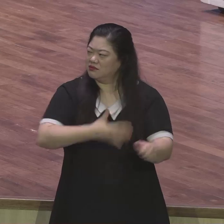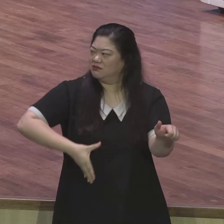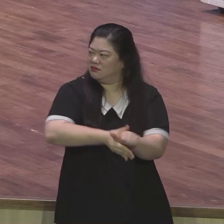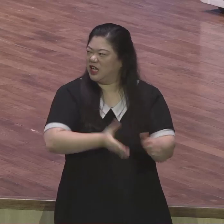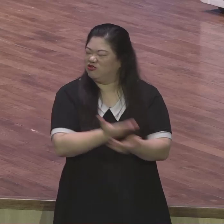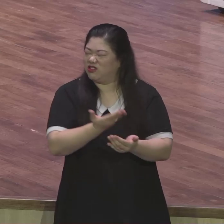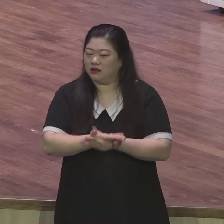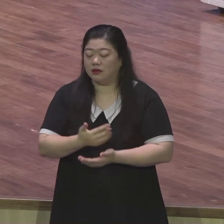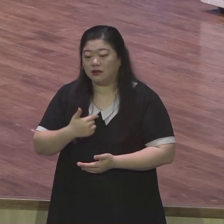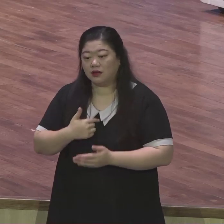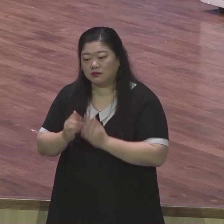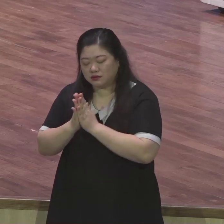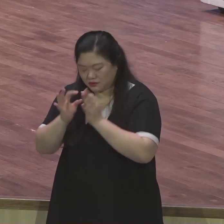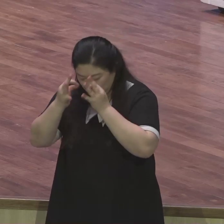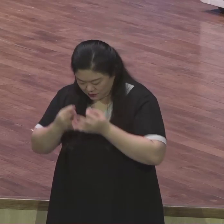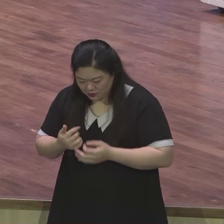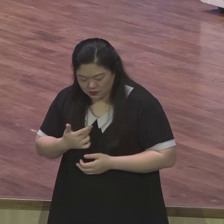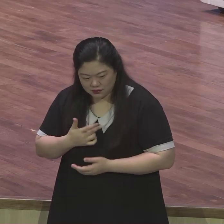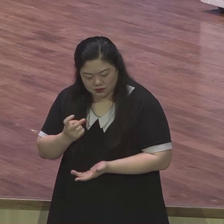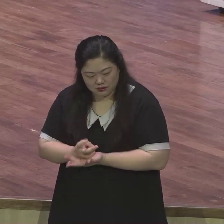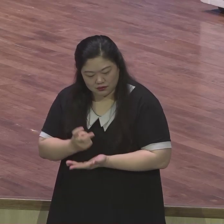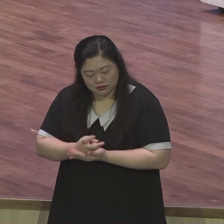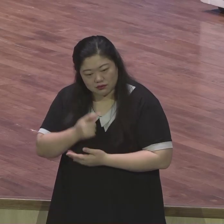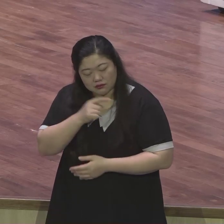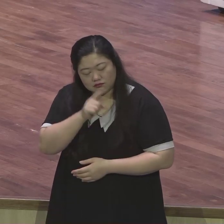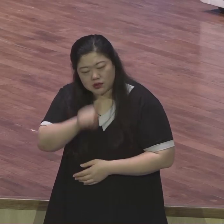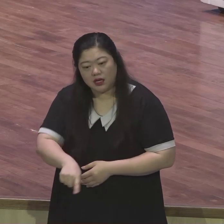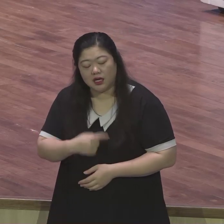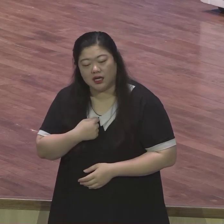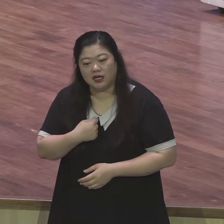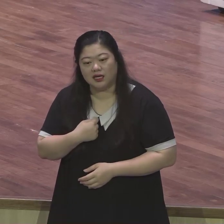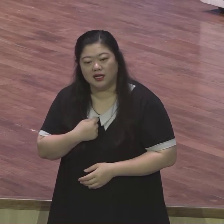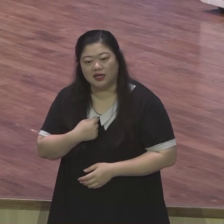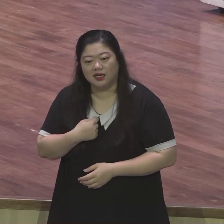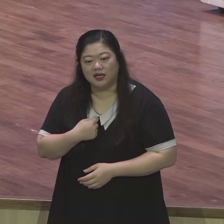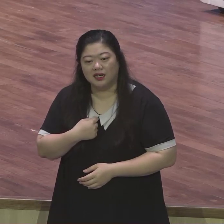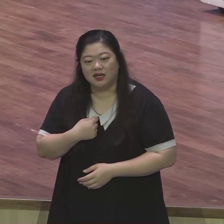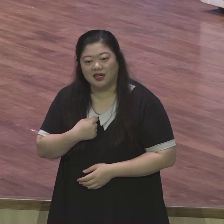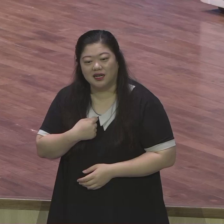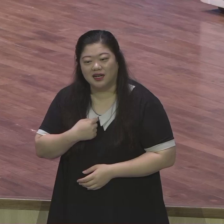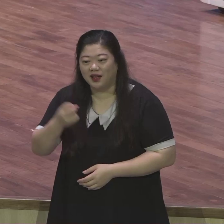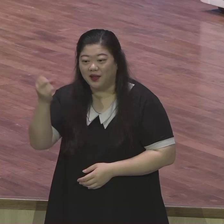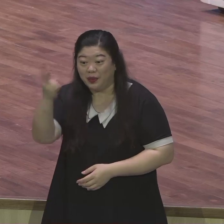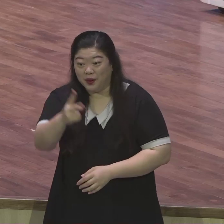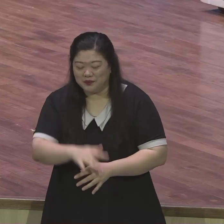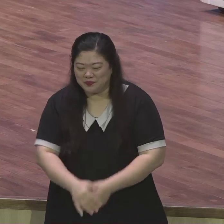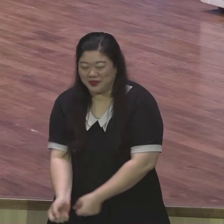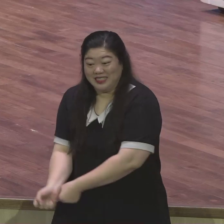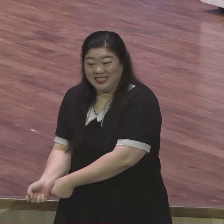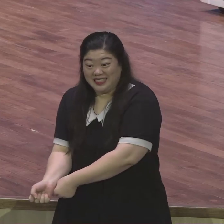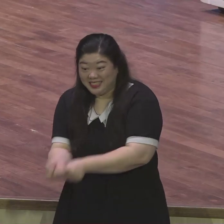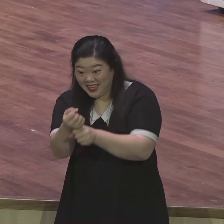비슷한 기도를 제가 하고 있는 거죠 근데 이상하죠 시합에 나가서 그들이 성적이 더 좋으면 제 믿음이 흔들리는 겁니다